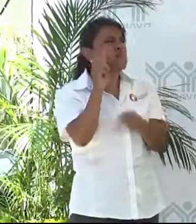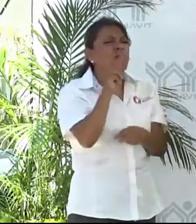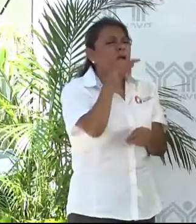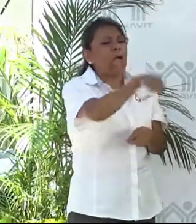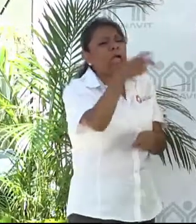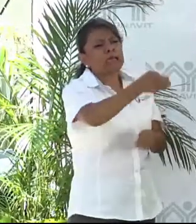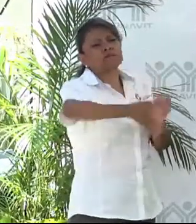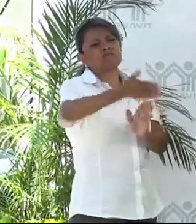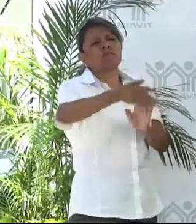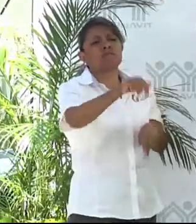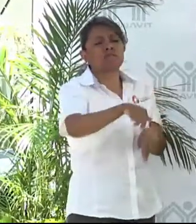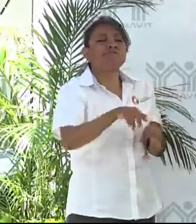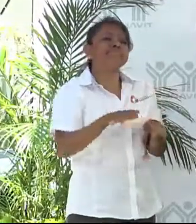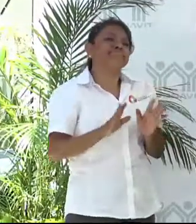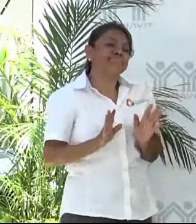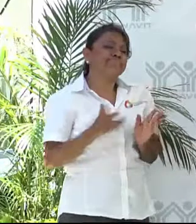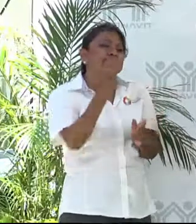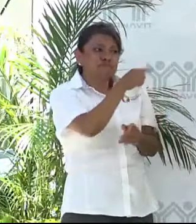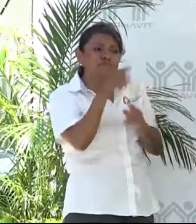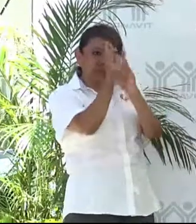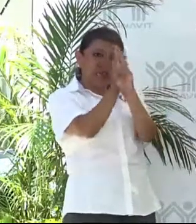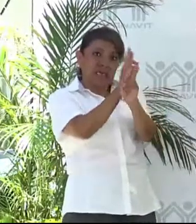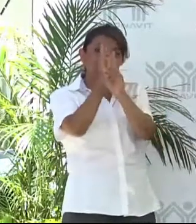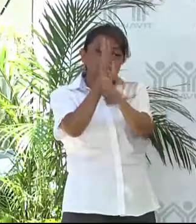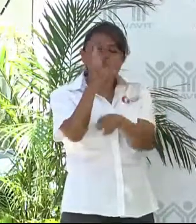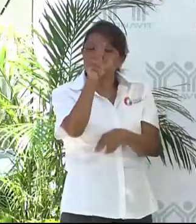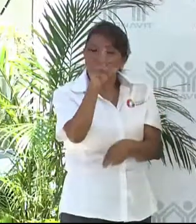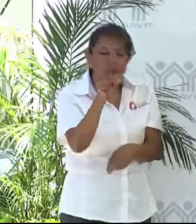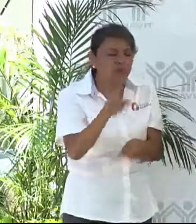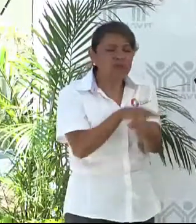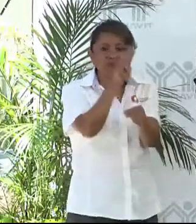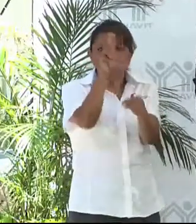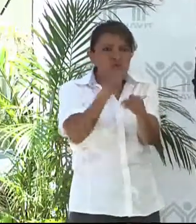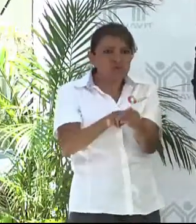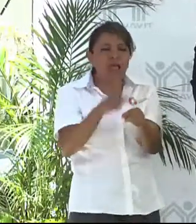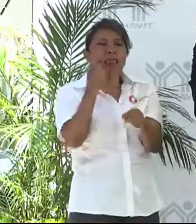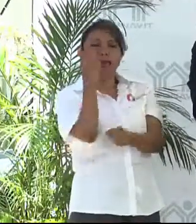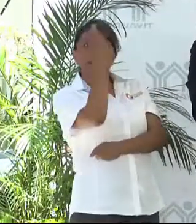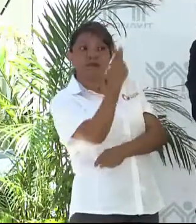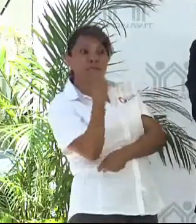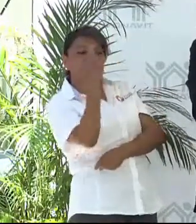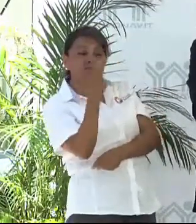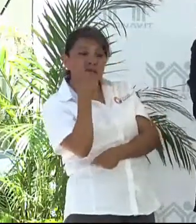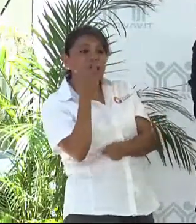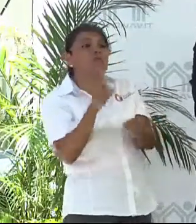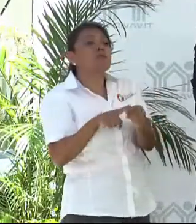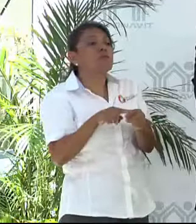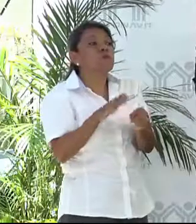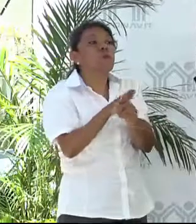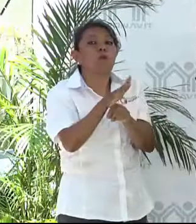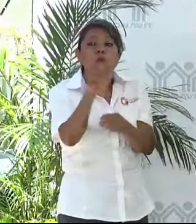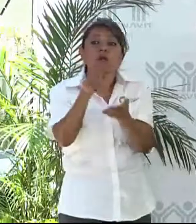interés porque así fuere, pero no actuaban bajo la lógica de la responsabilidad social